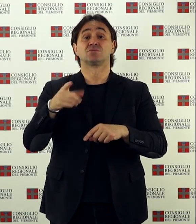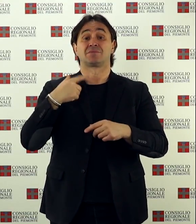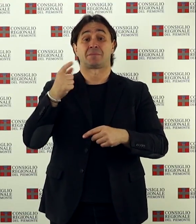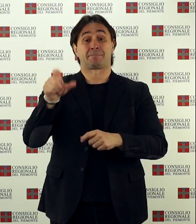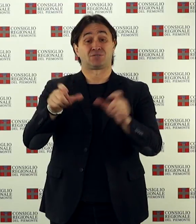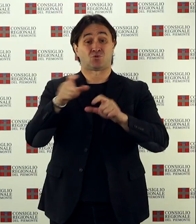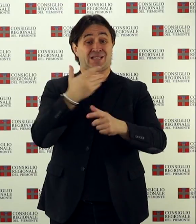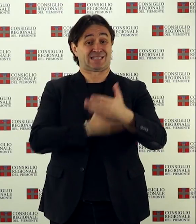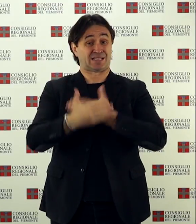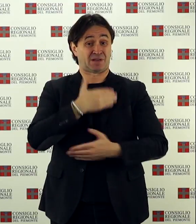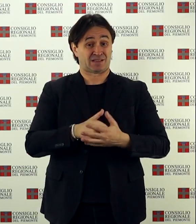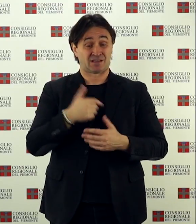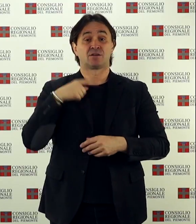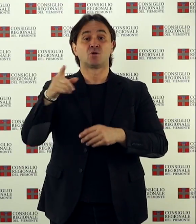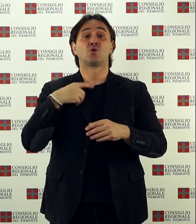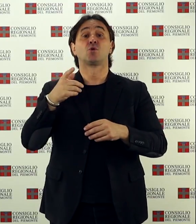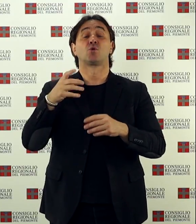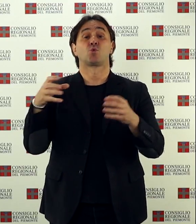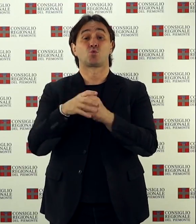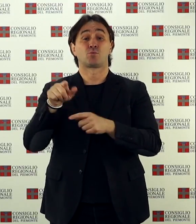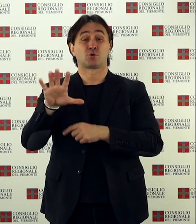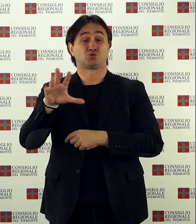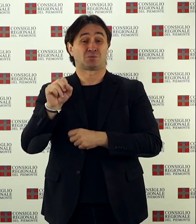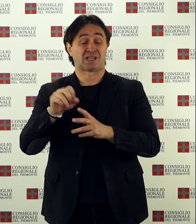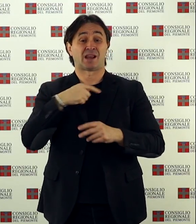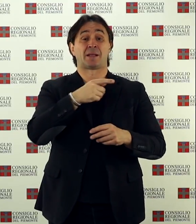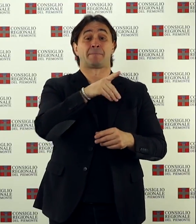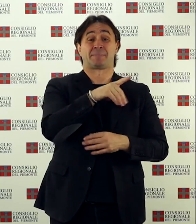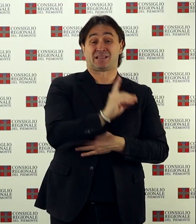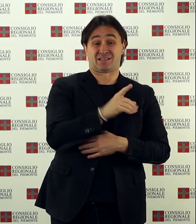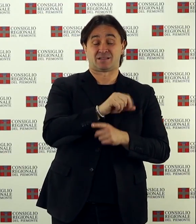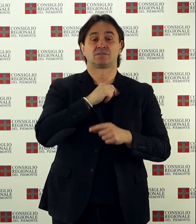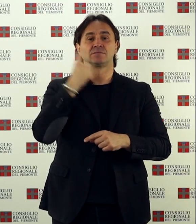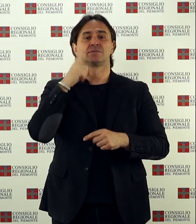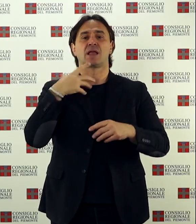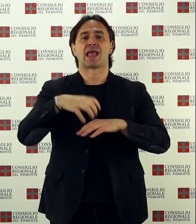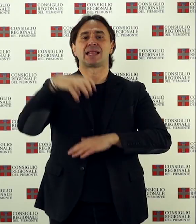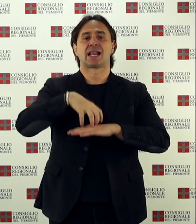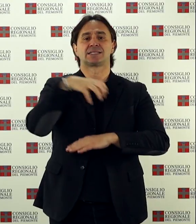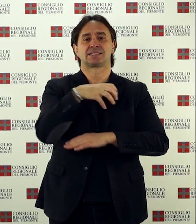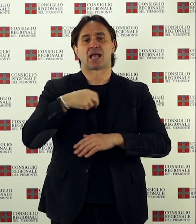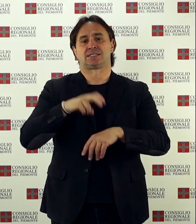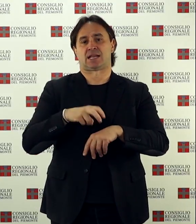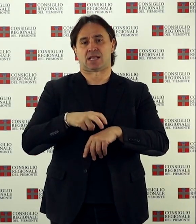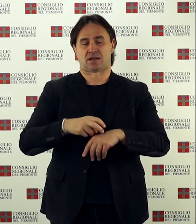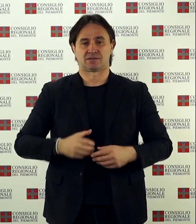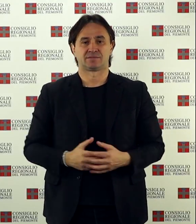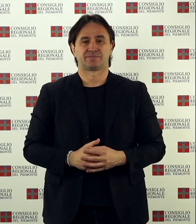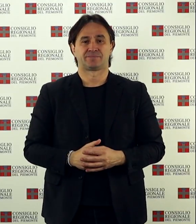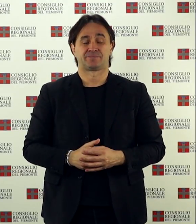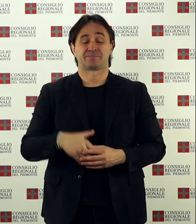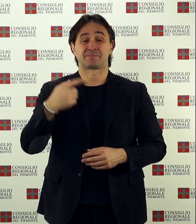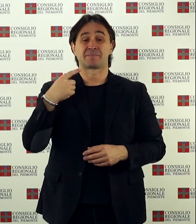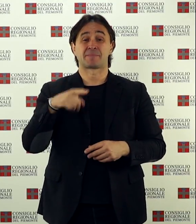disabilità e tre mozioni dei gruppi 5 Stelle e Partito Democratico sull'edilizia sanitaria. Nel